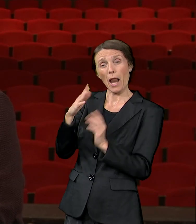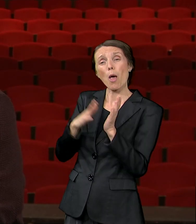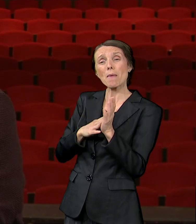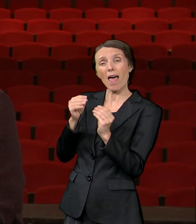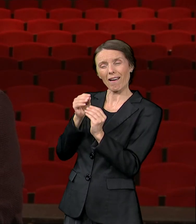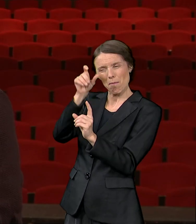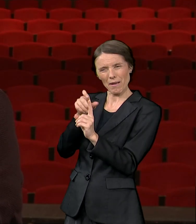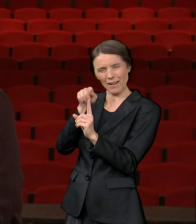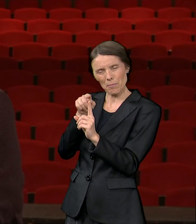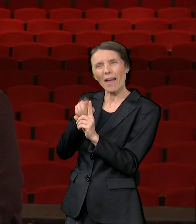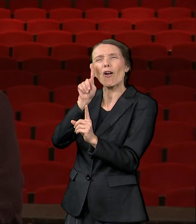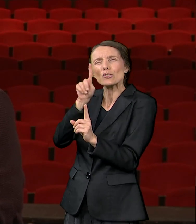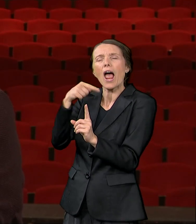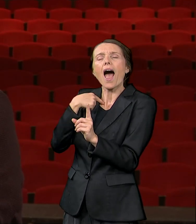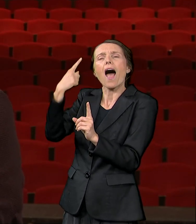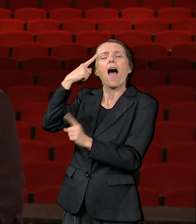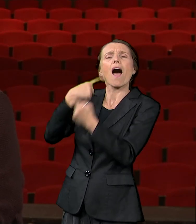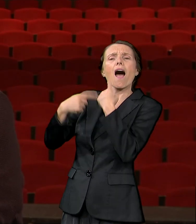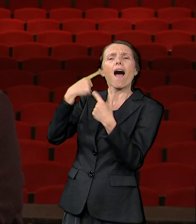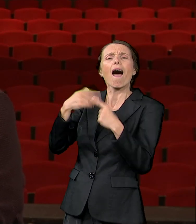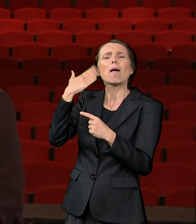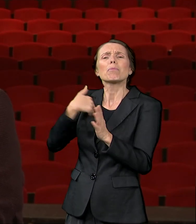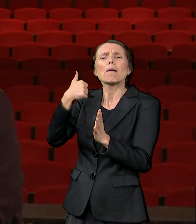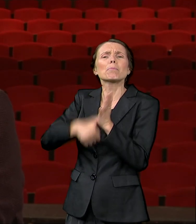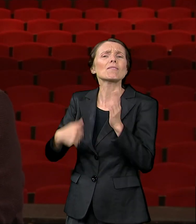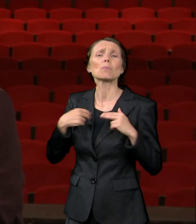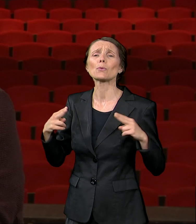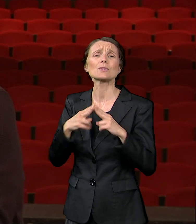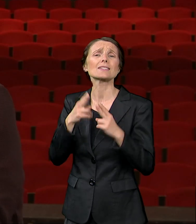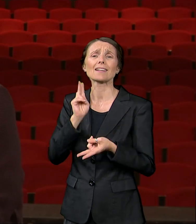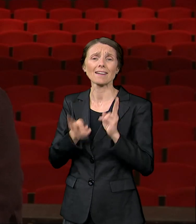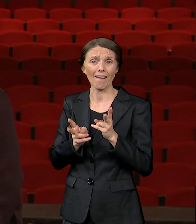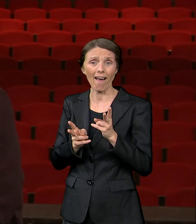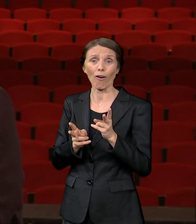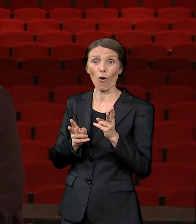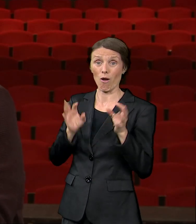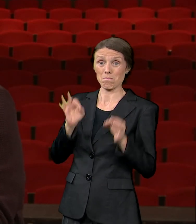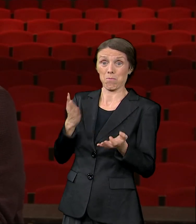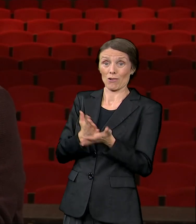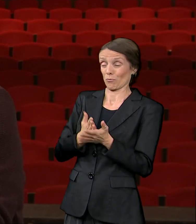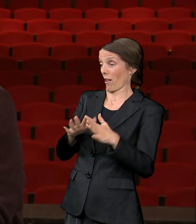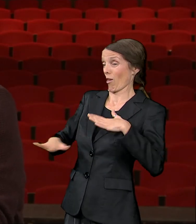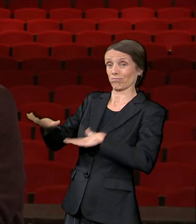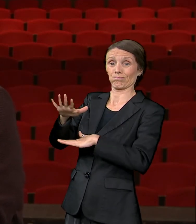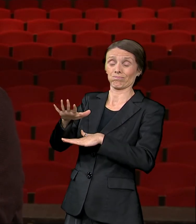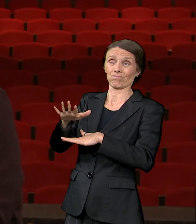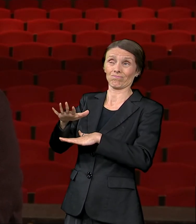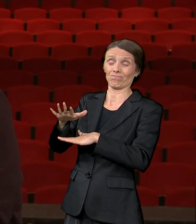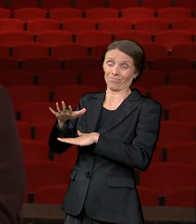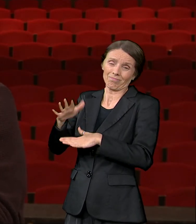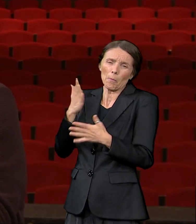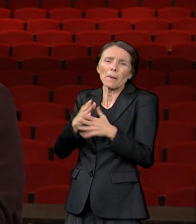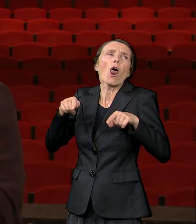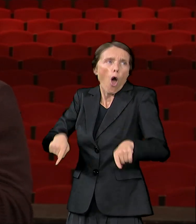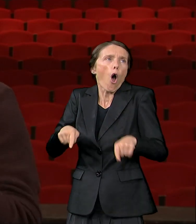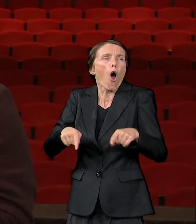sa našim prvim susretom koji se desio na ovoj, ne bi rekao na ovoj sceni,